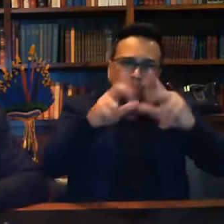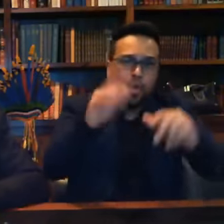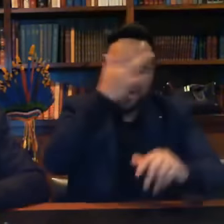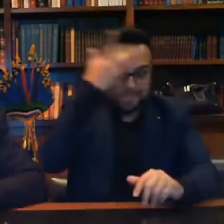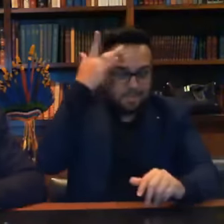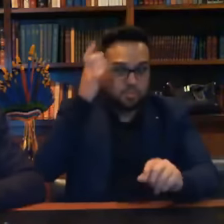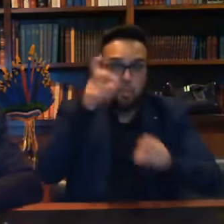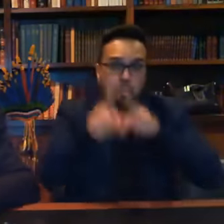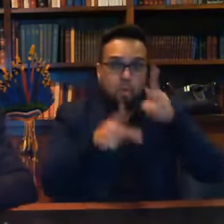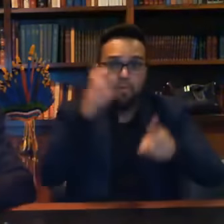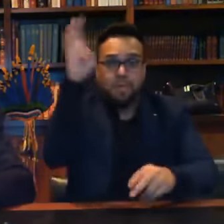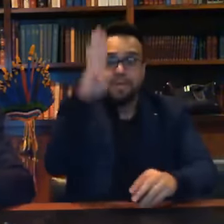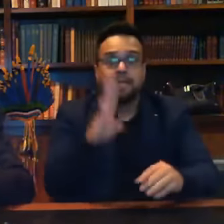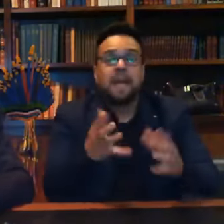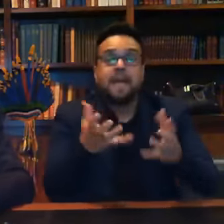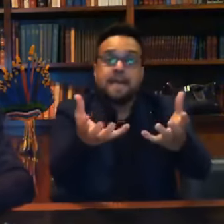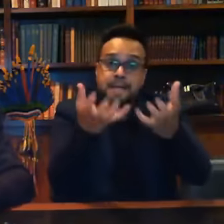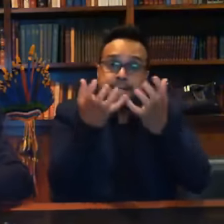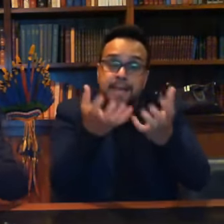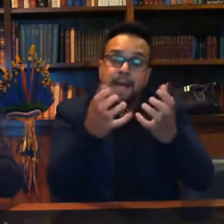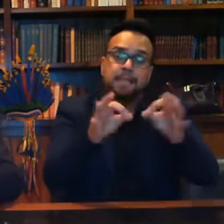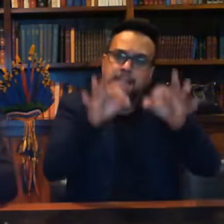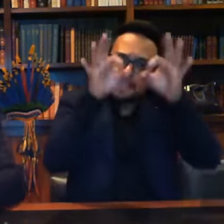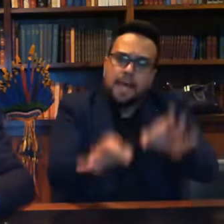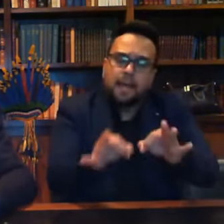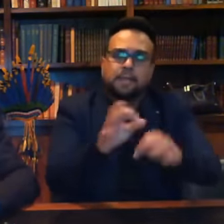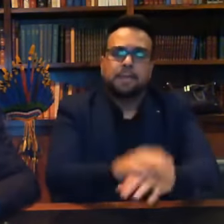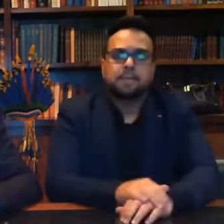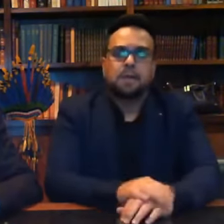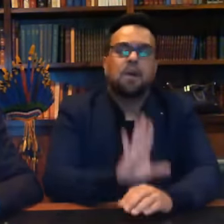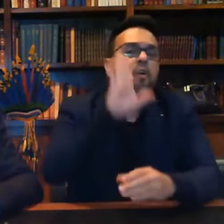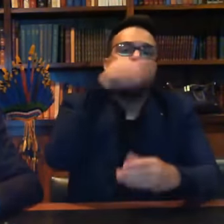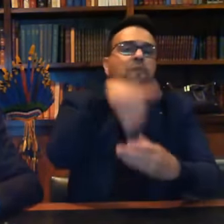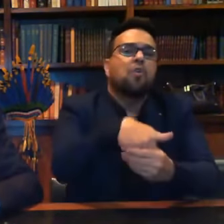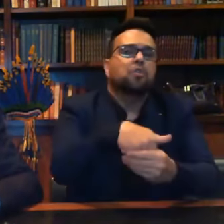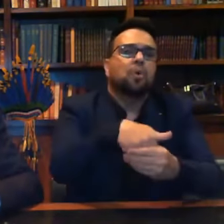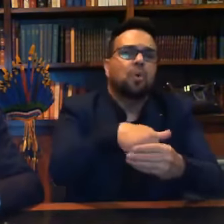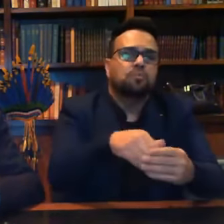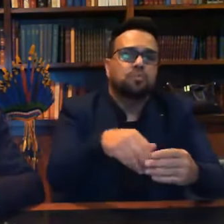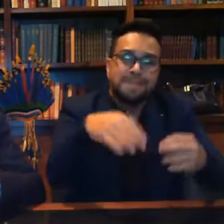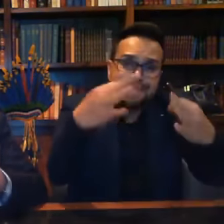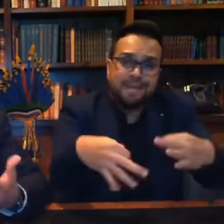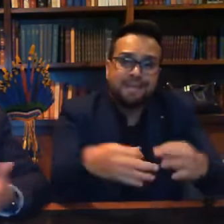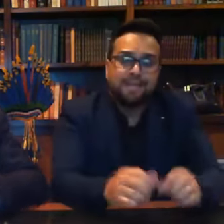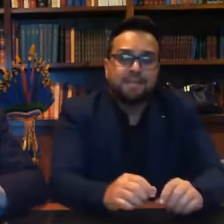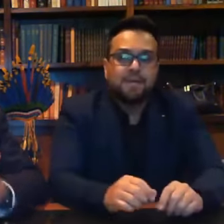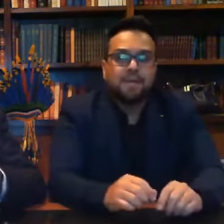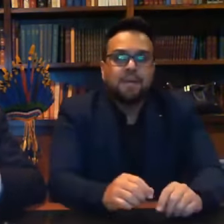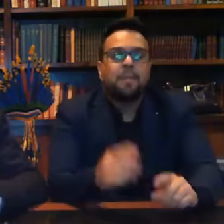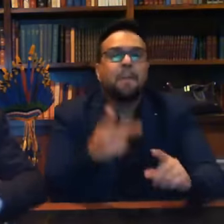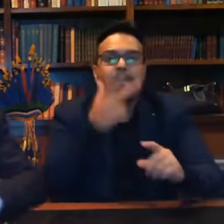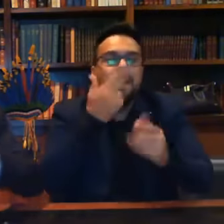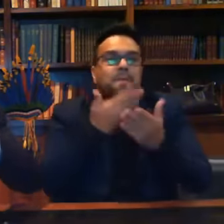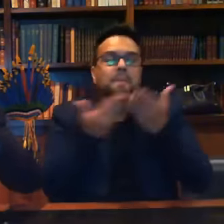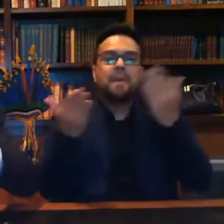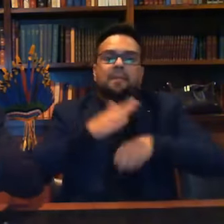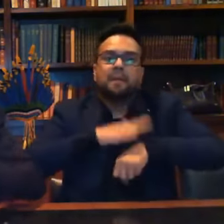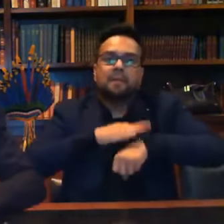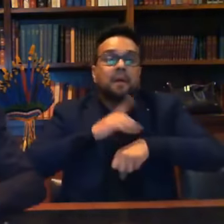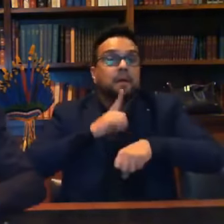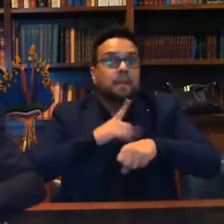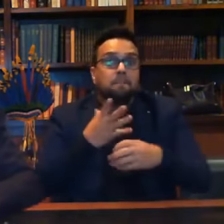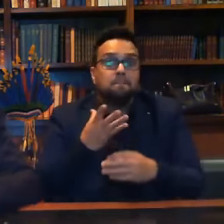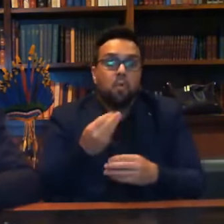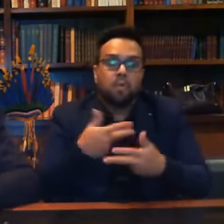parte dos brasileiros, querem a certeza de quem votar o voto vai para lá. A gente não devia nem estar perdendo tempo com isso. Tem muita coisa